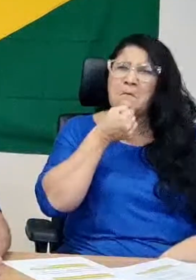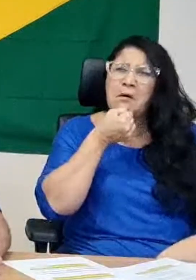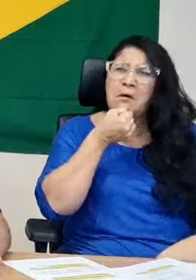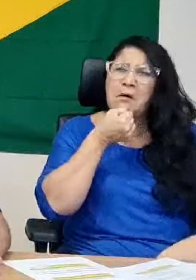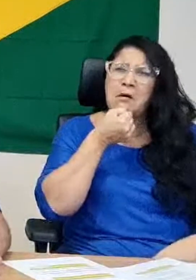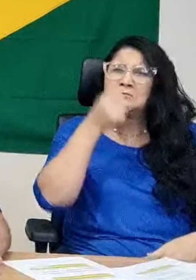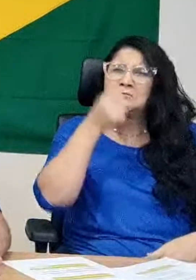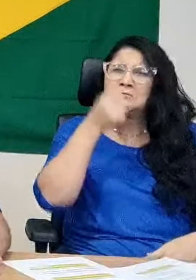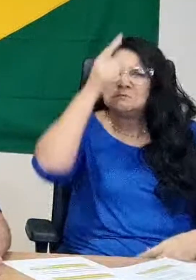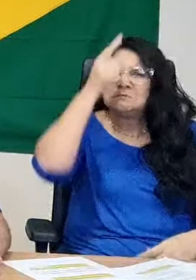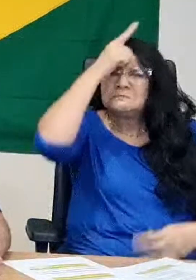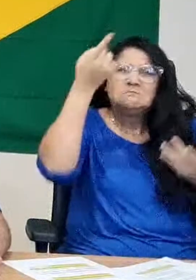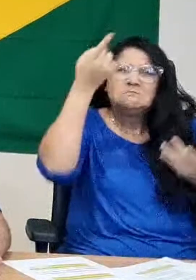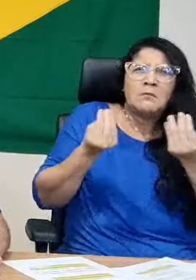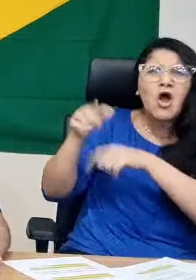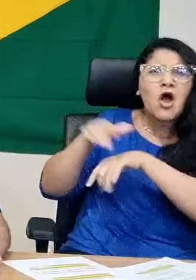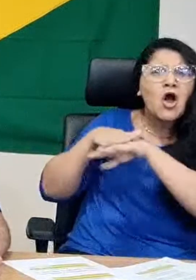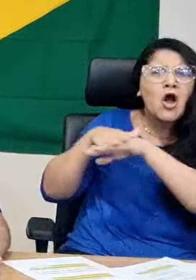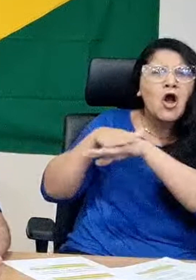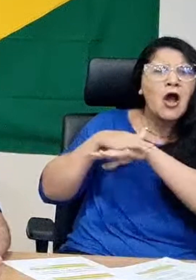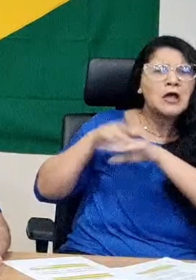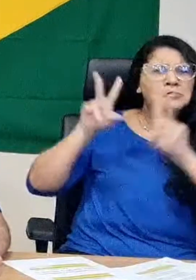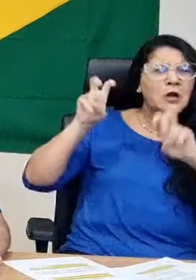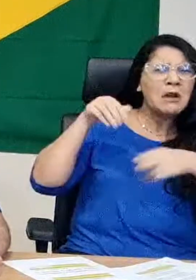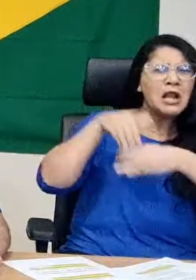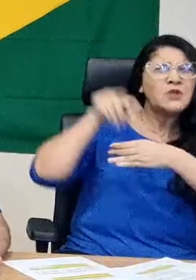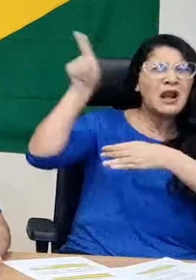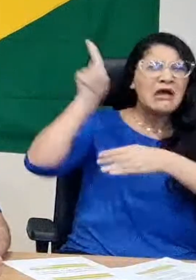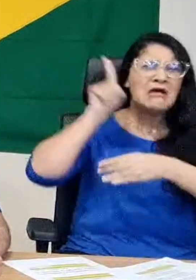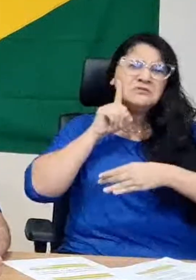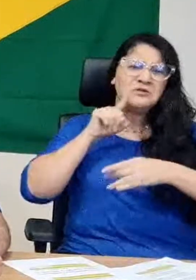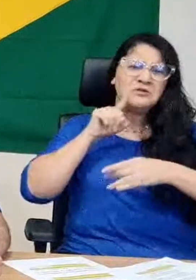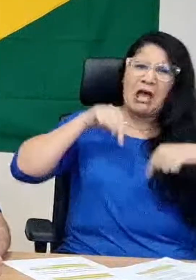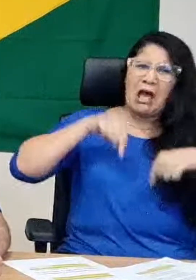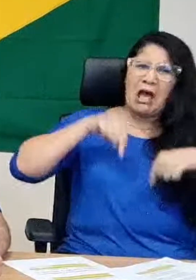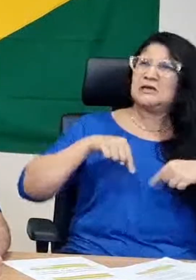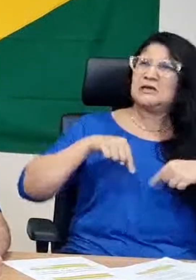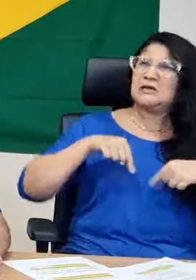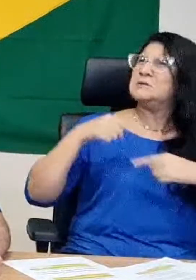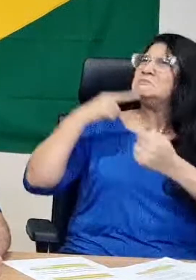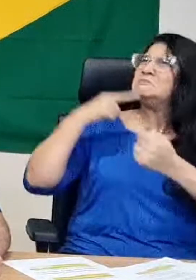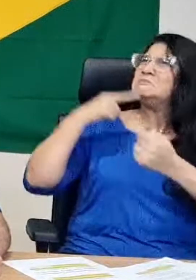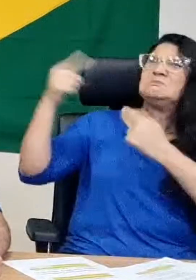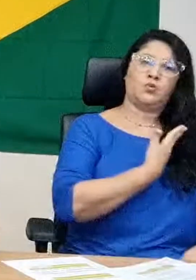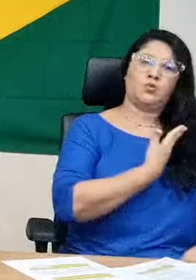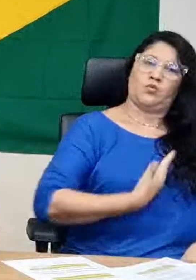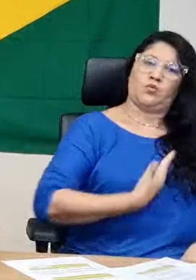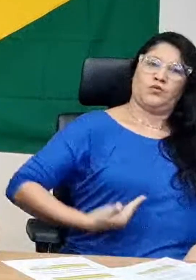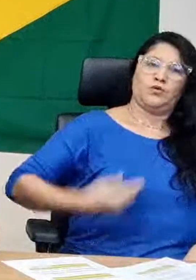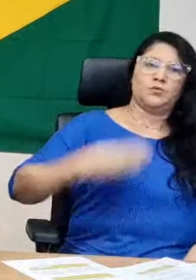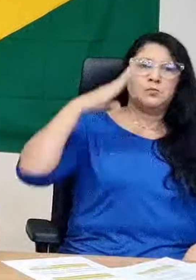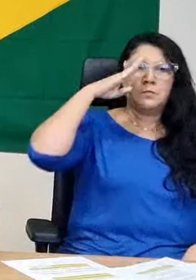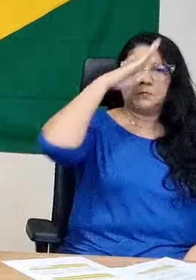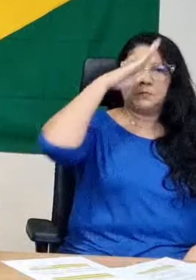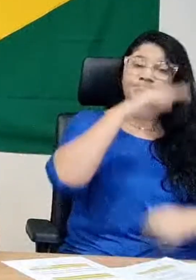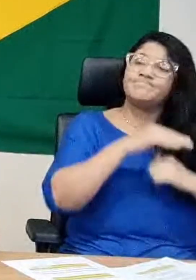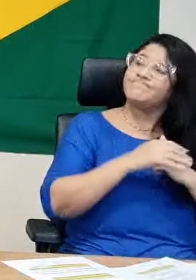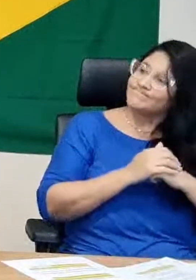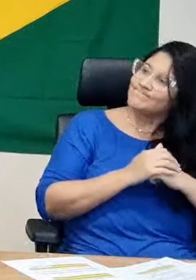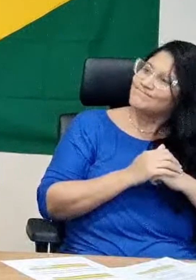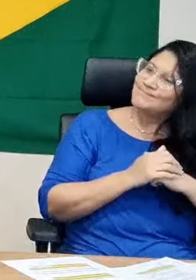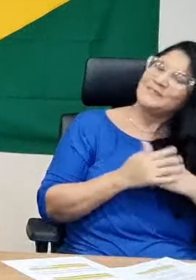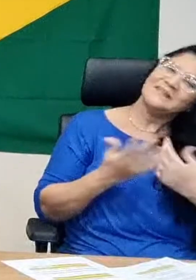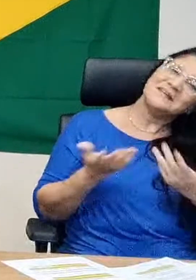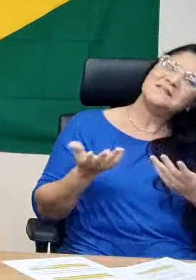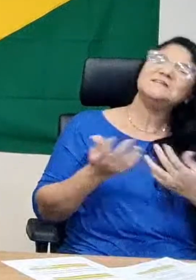ideias sobre eleições, nem nos Estados Unidos, nem aqui. Então, isso foi uma notícia falsa. Seria extremamente